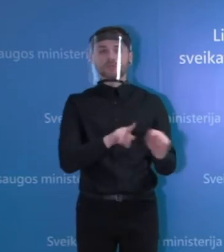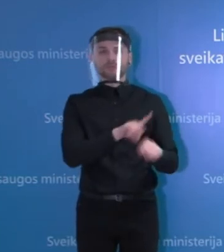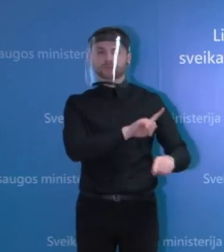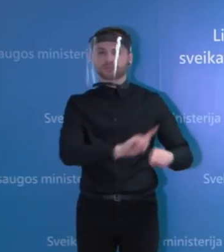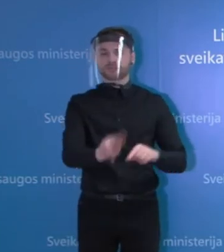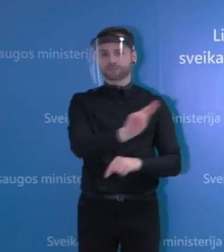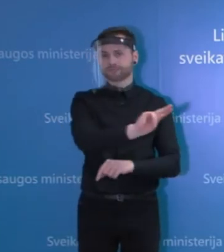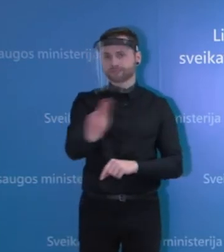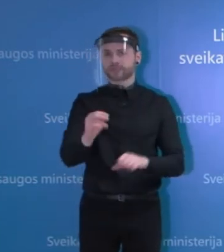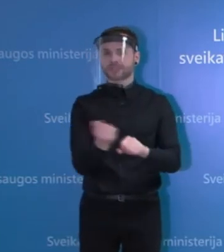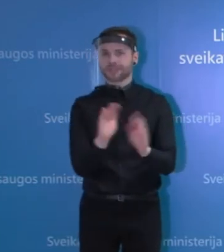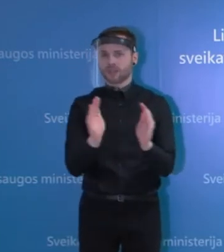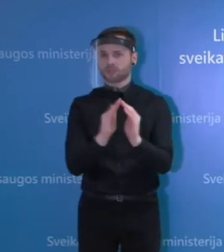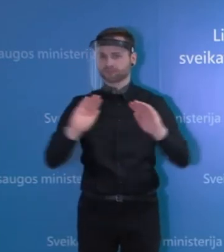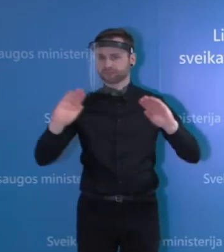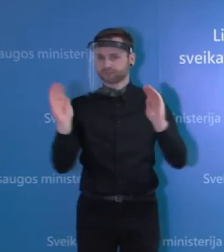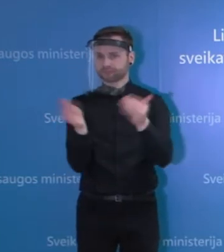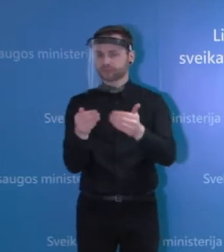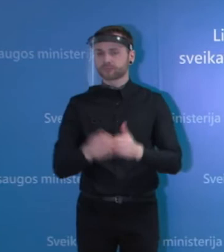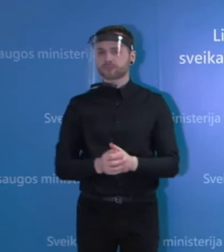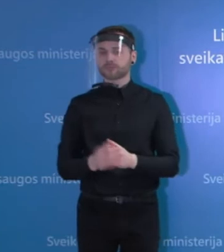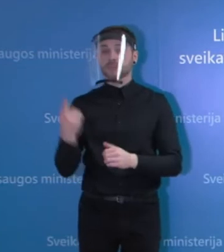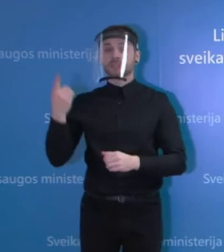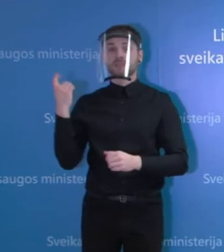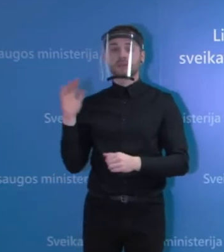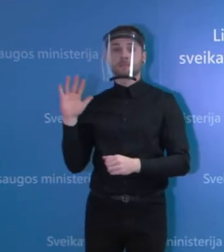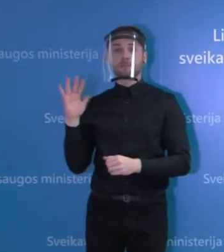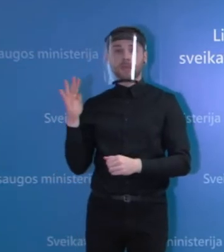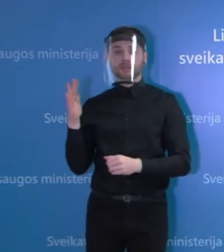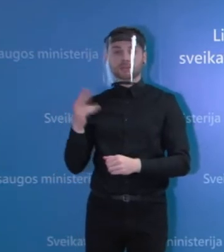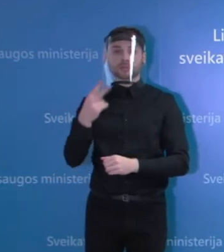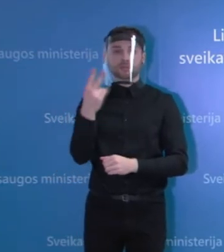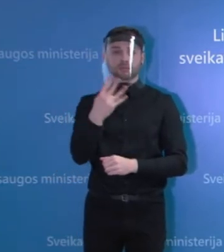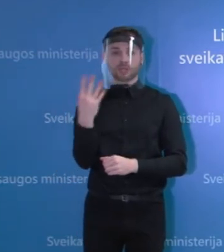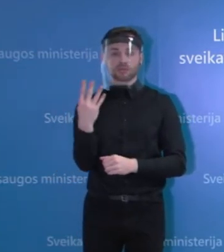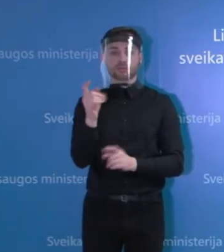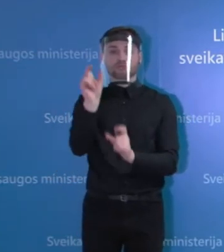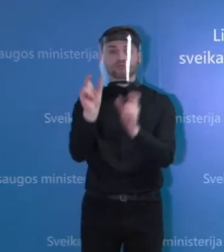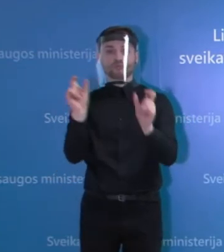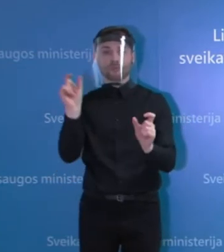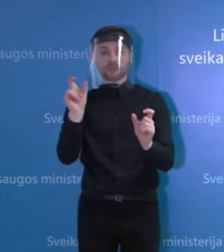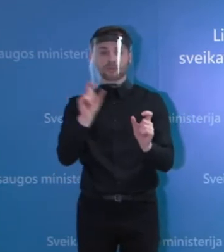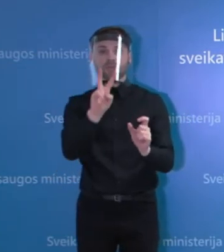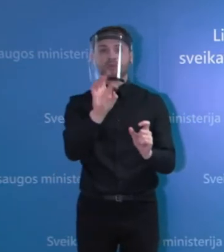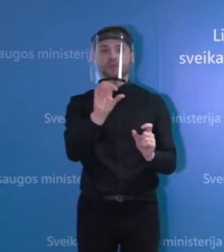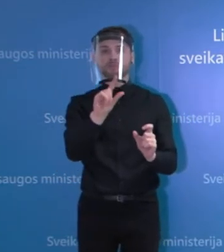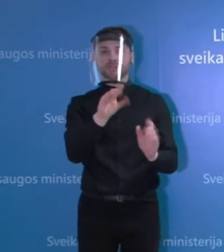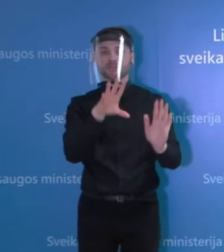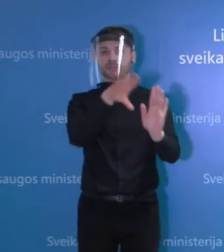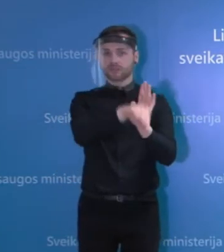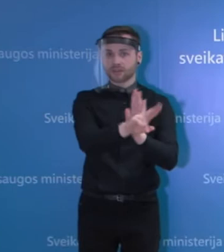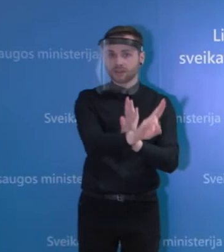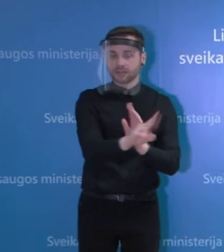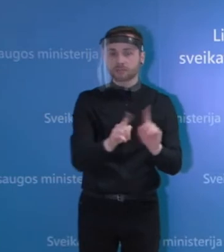nedelsant izoliuotis. Penktadienį 24 vospiso darbuotojams ir 38